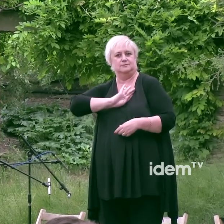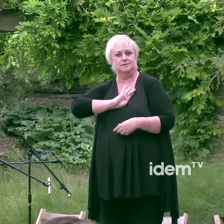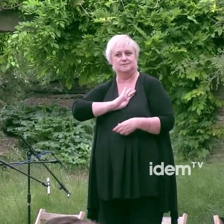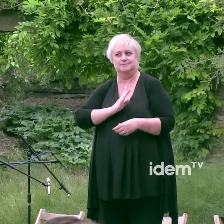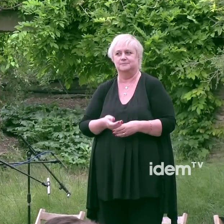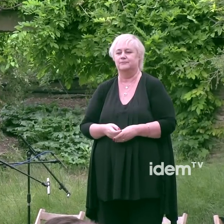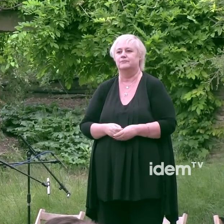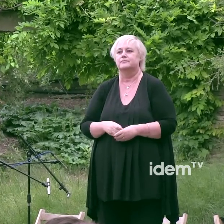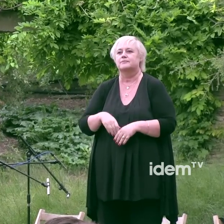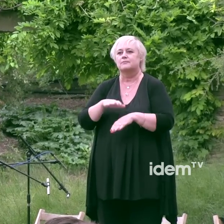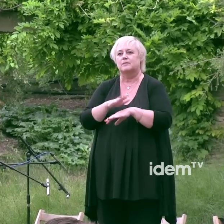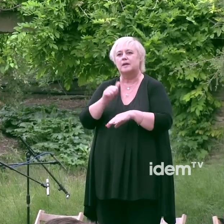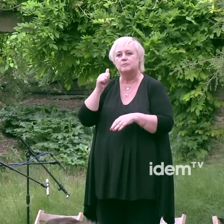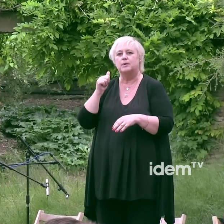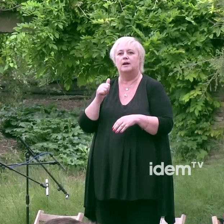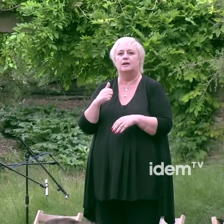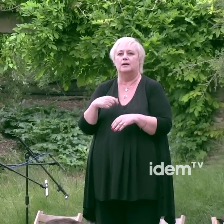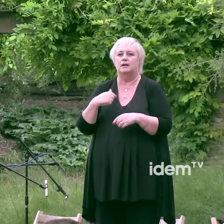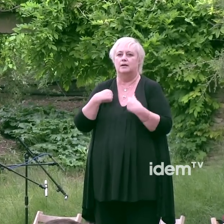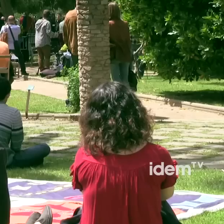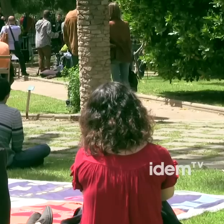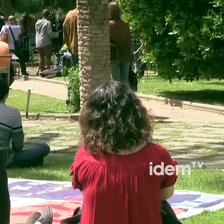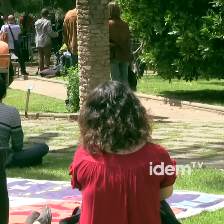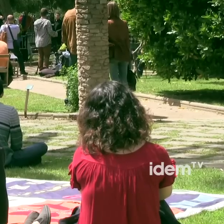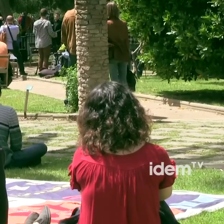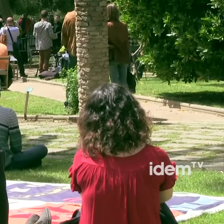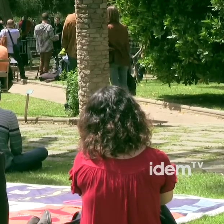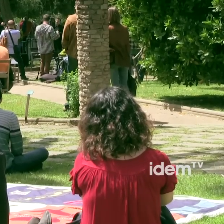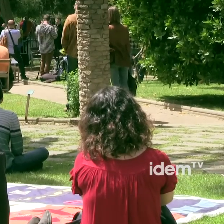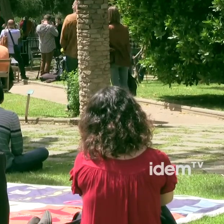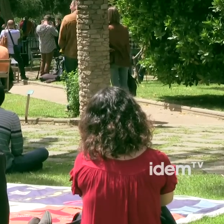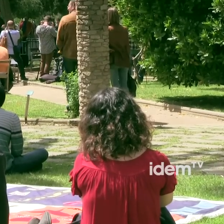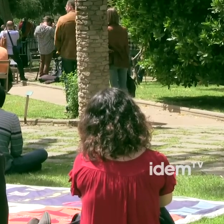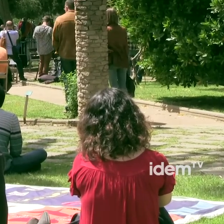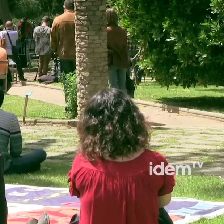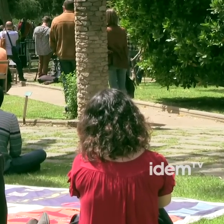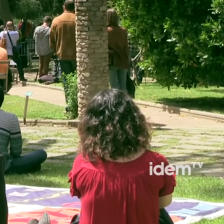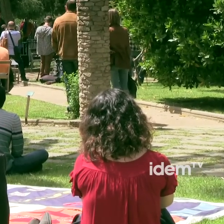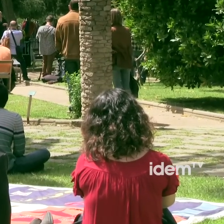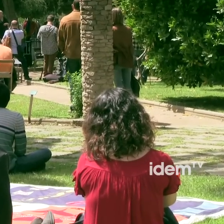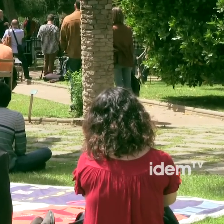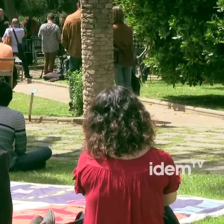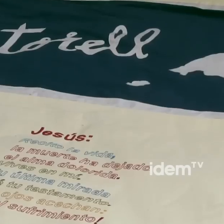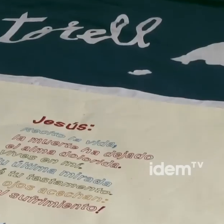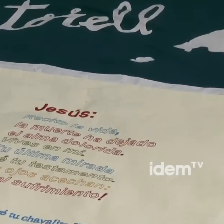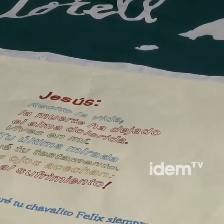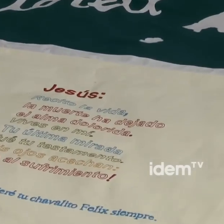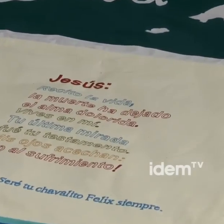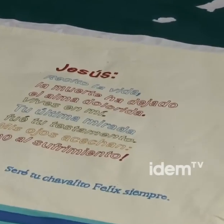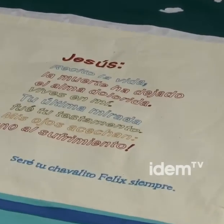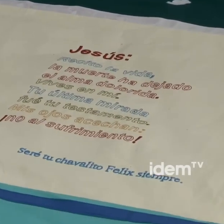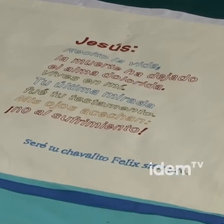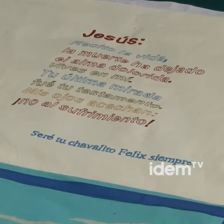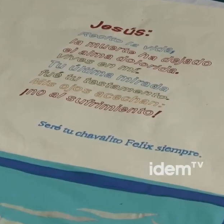Per trobar consol i suportar tanta pèrdua i dolor, el projecte dels noms ha anat teixint al llarg d'aquests 20 anys un immens